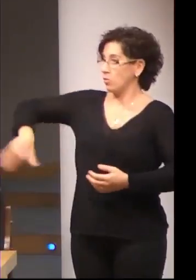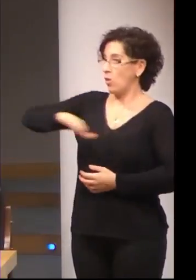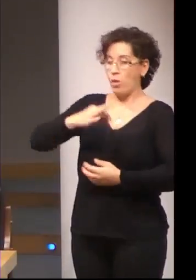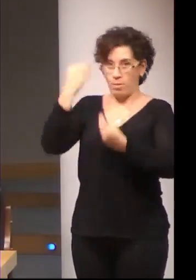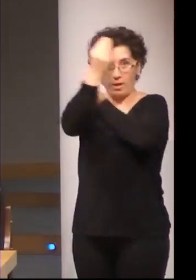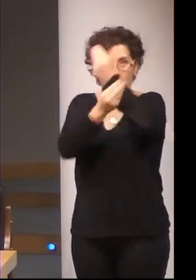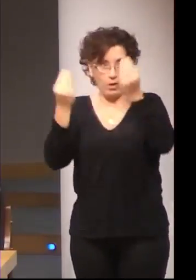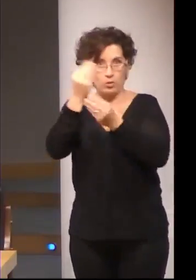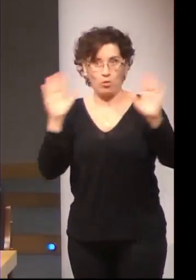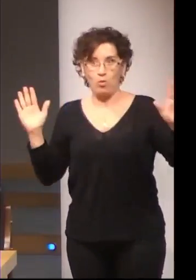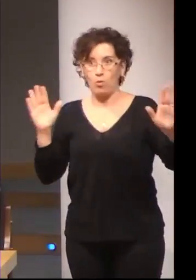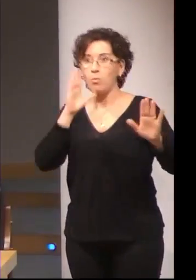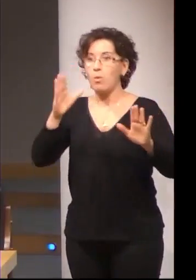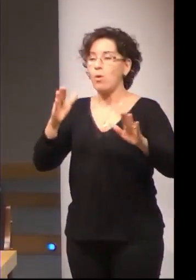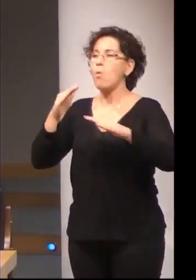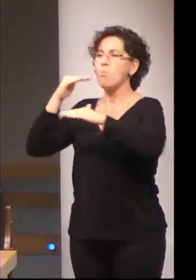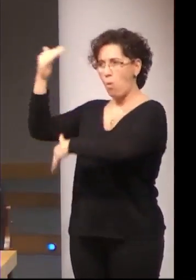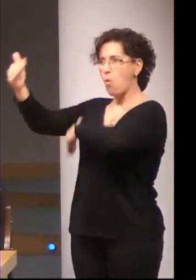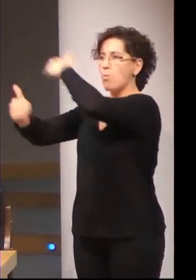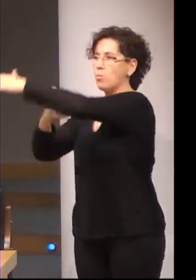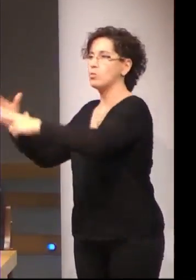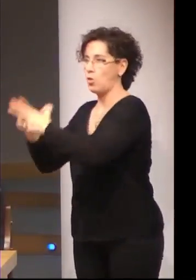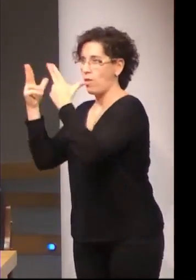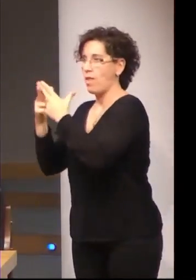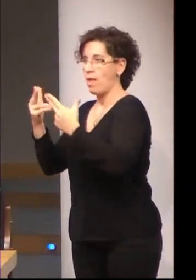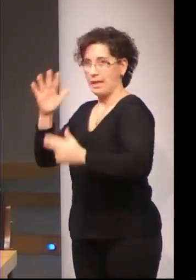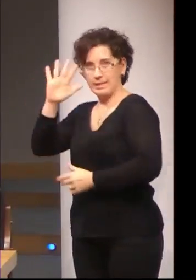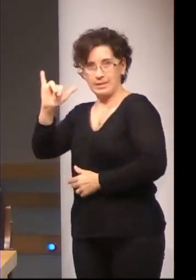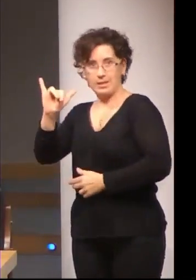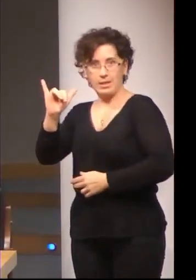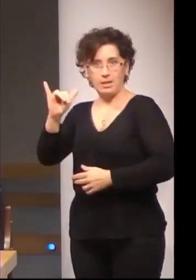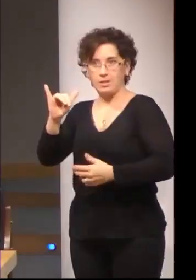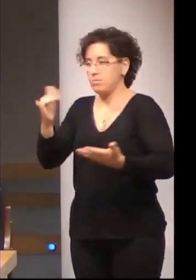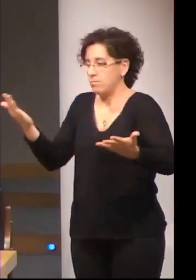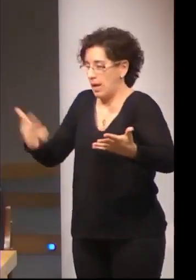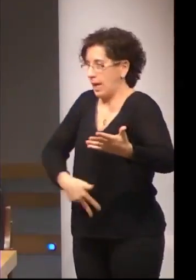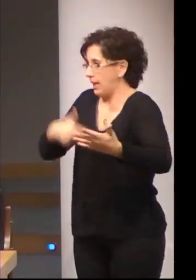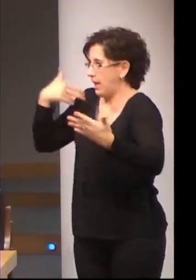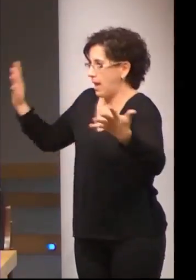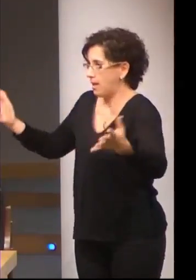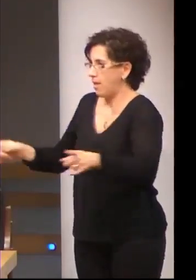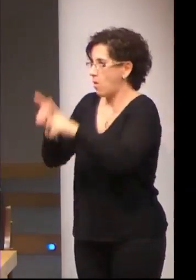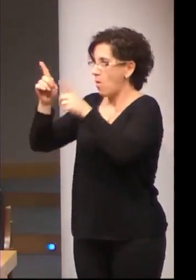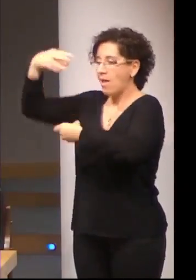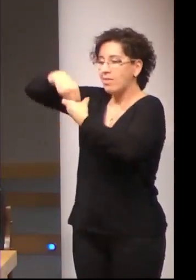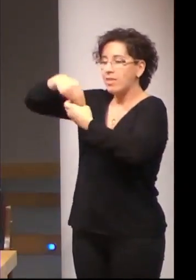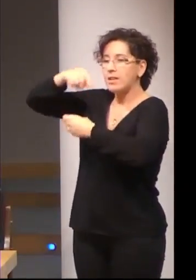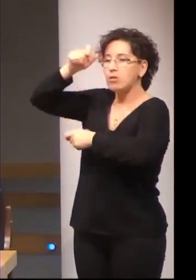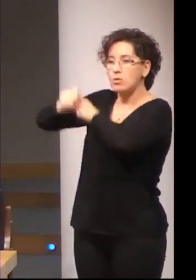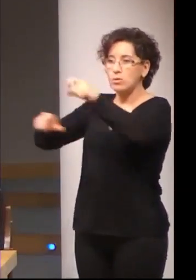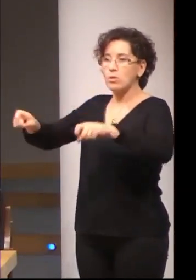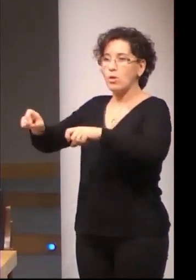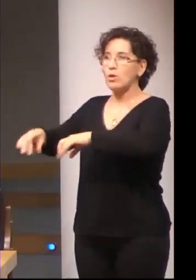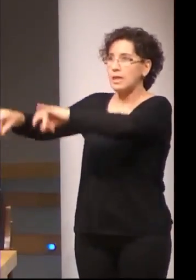sorda española ha avanzado mucho en general con todas las nacionalidades y ciudadanías propias de nuestro